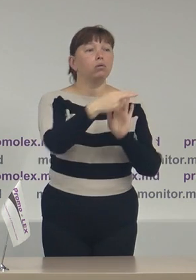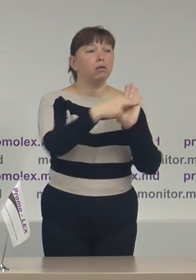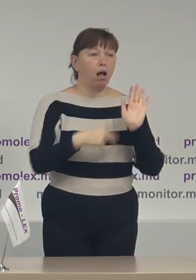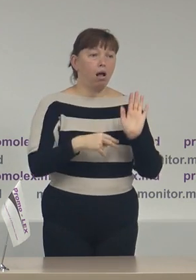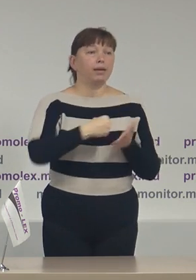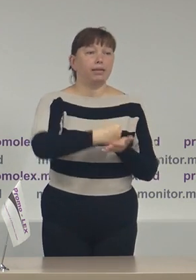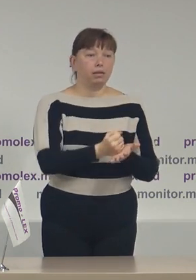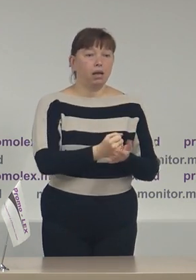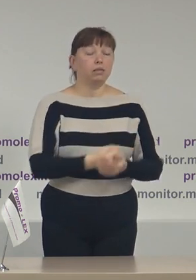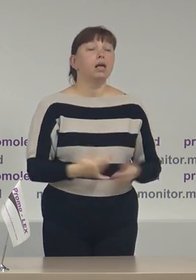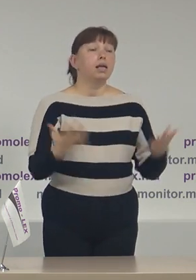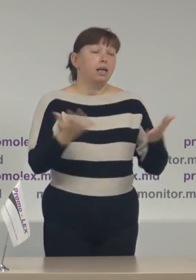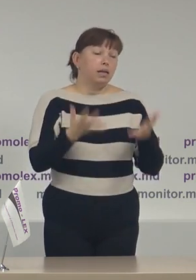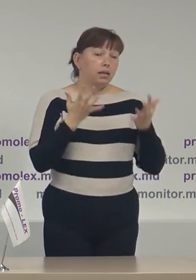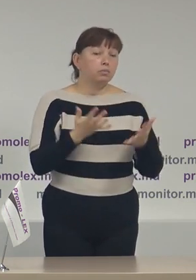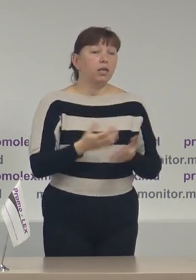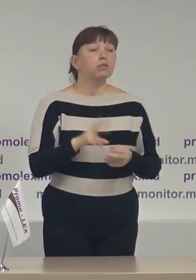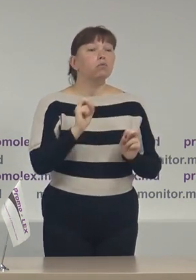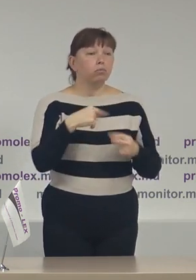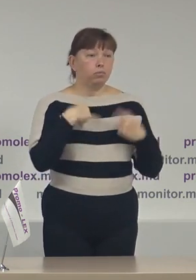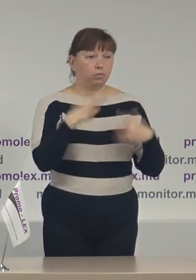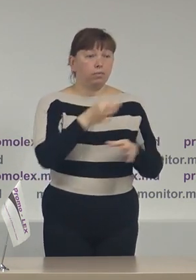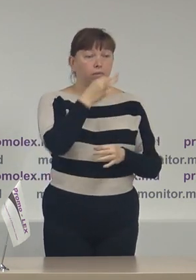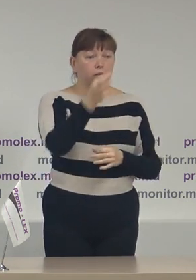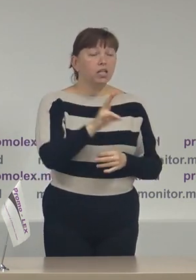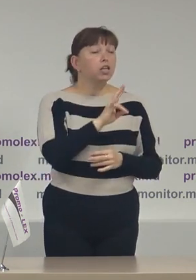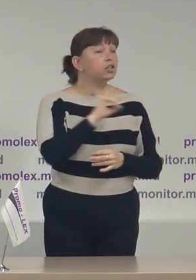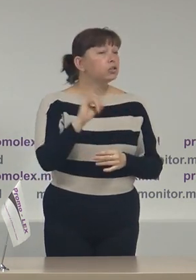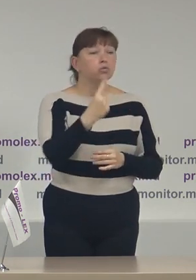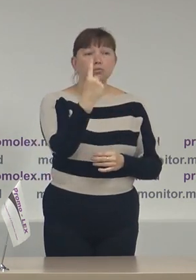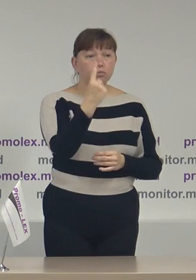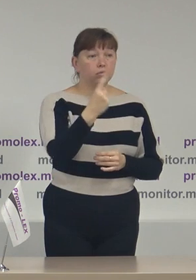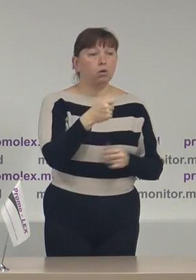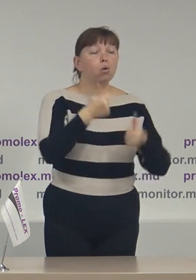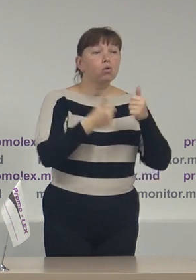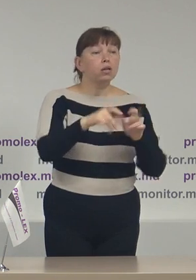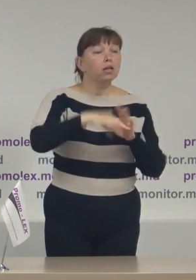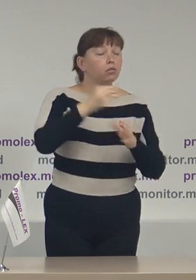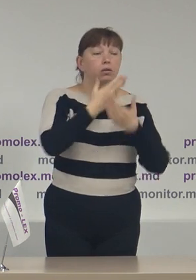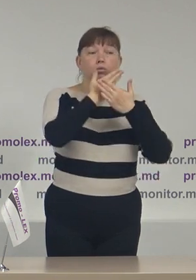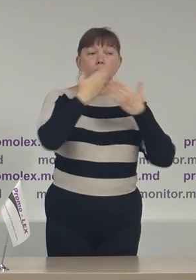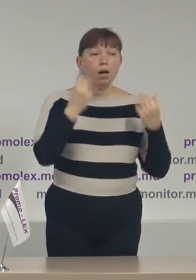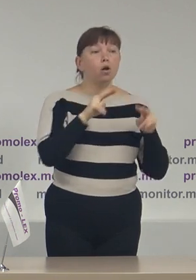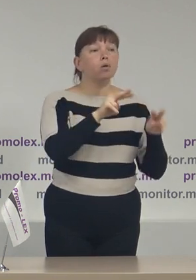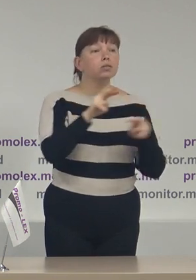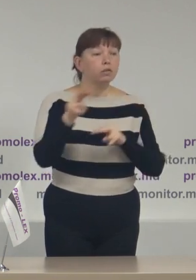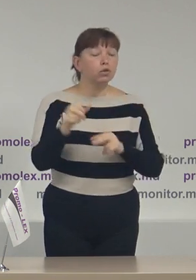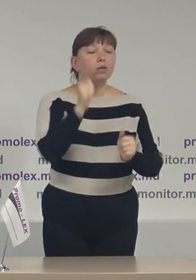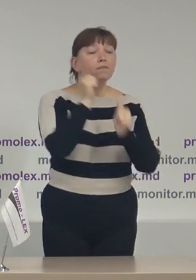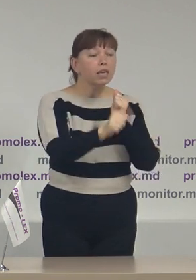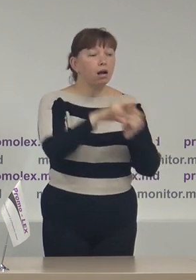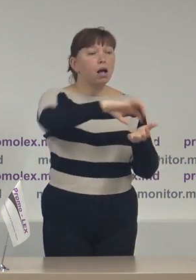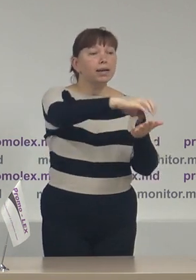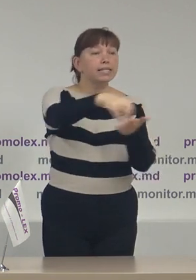respectiv după cum am menționat niciun concurent electoral nu are observatori în fiecare